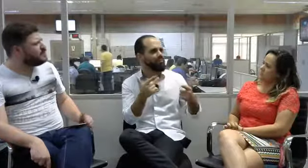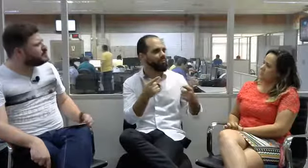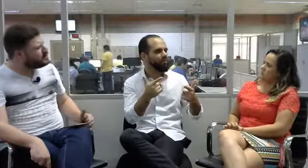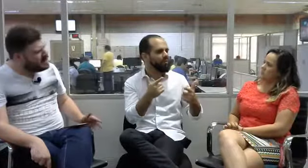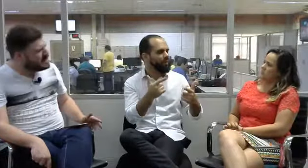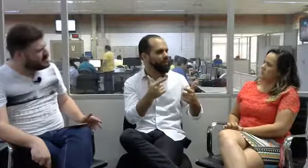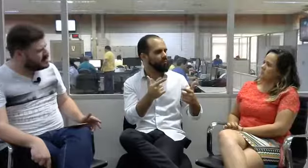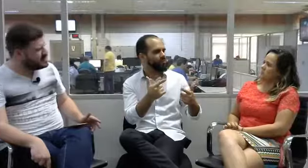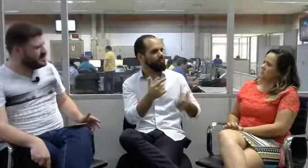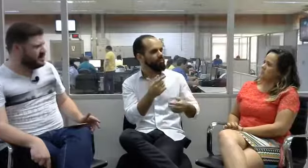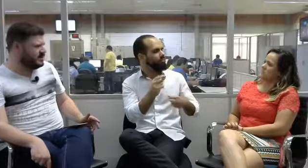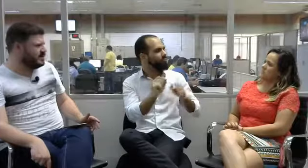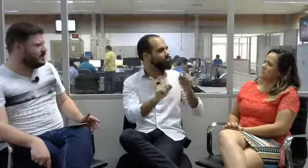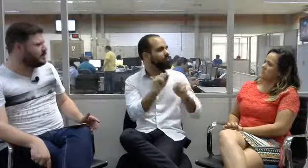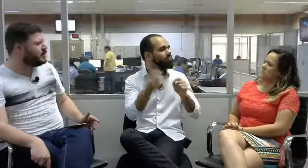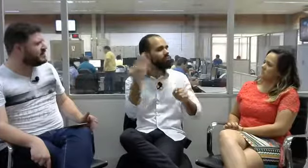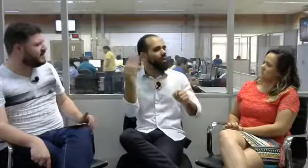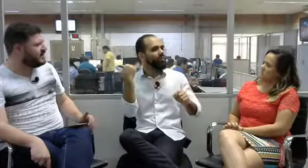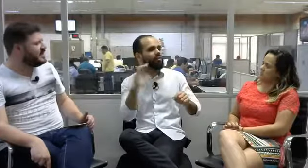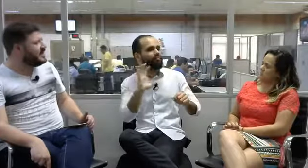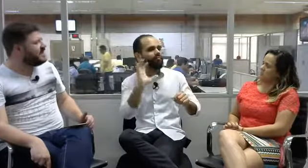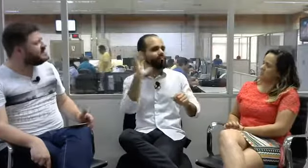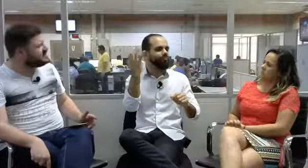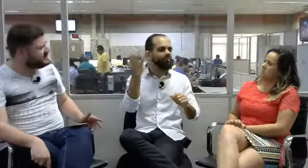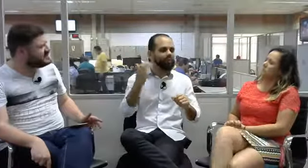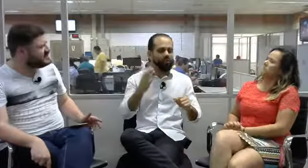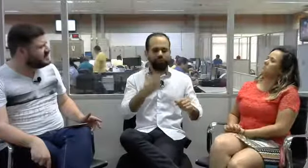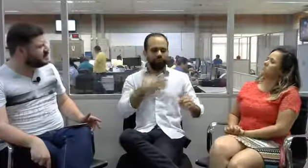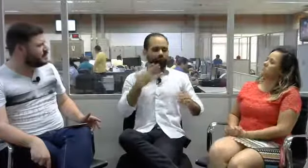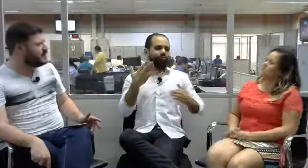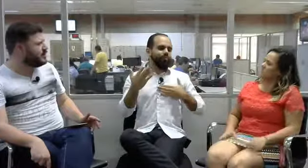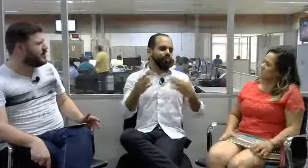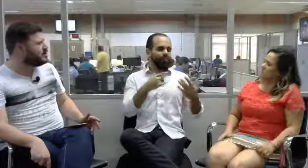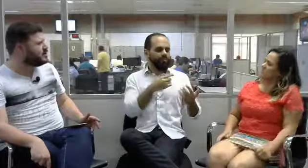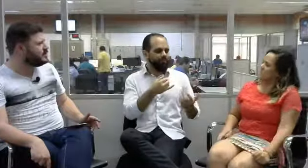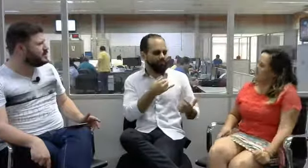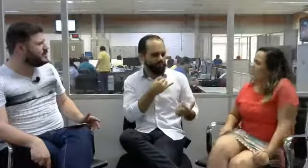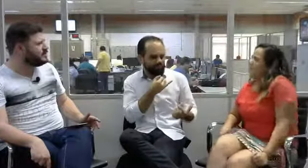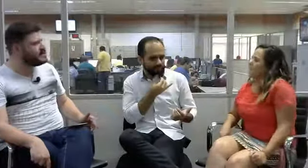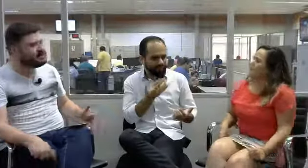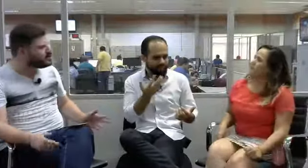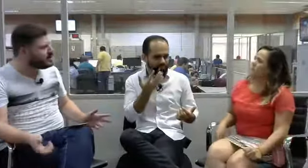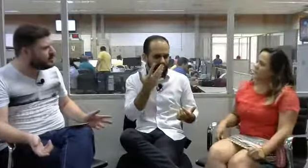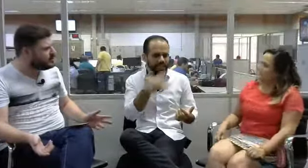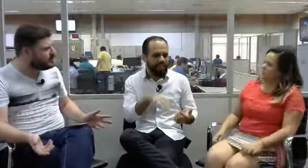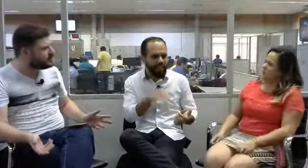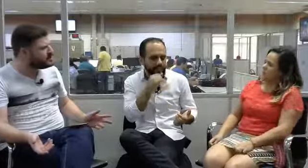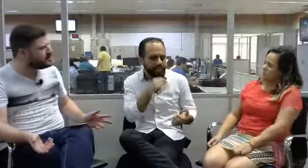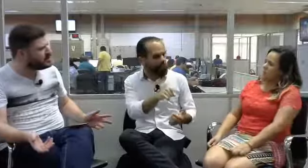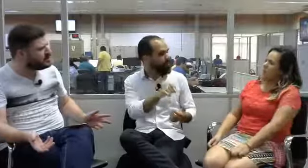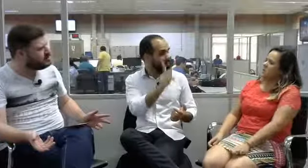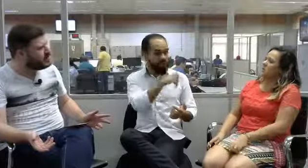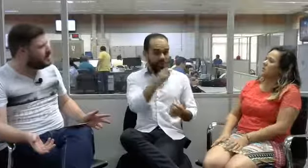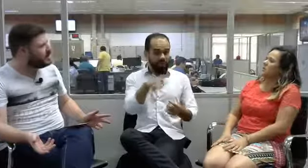problemas que podem ter entristecidos. Porque eu imagino que você não tinha um professor que